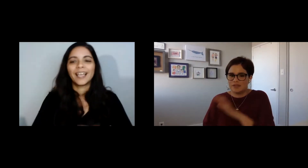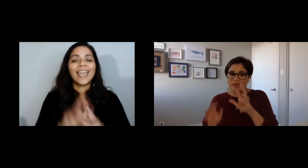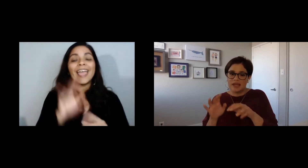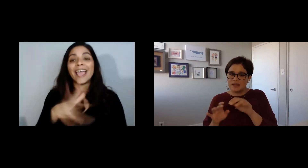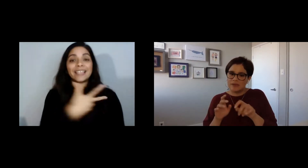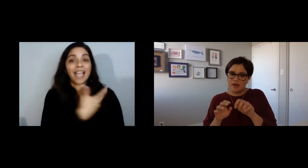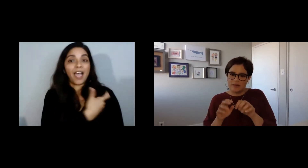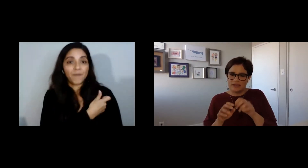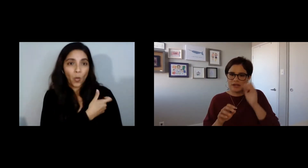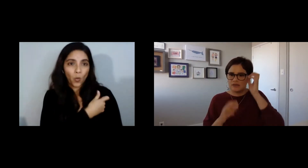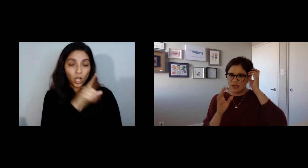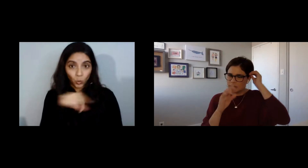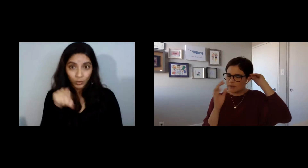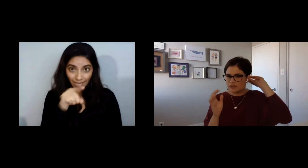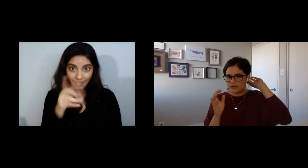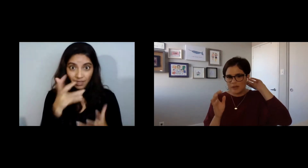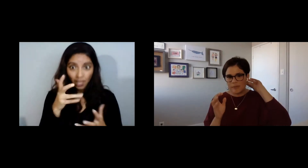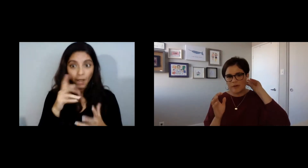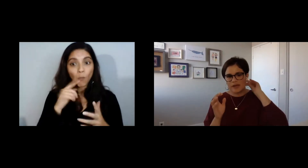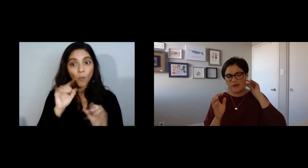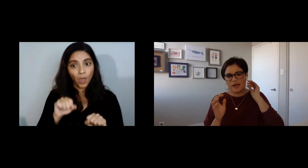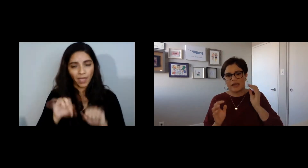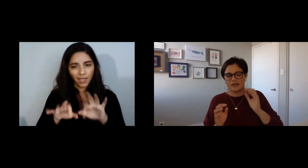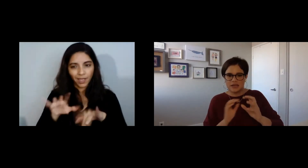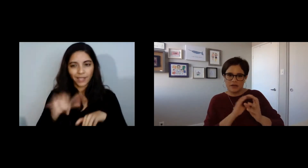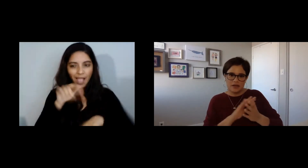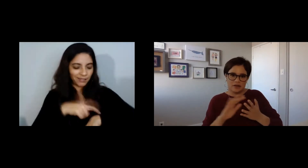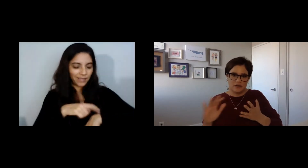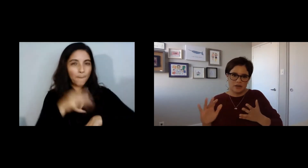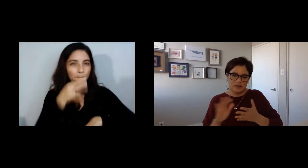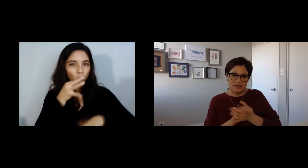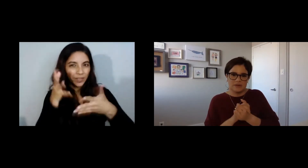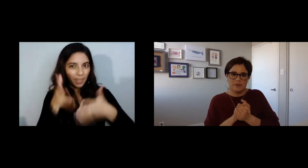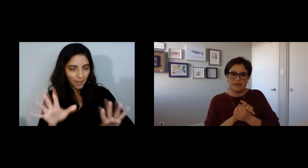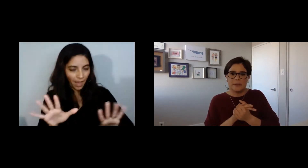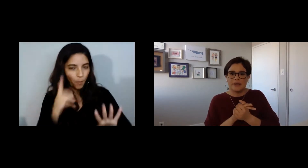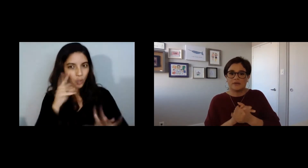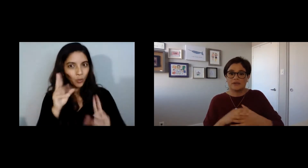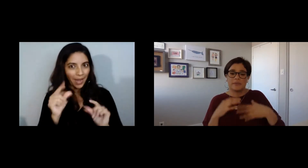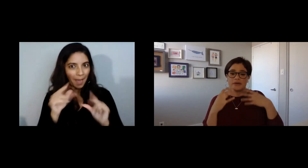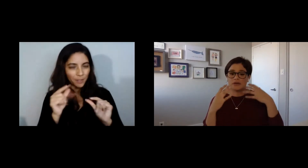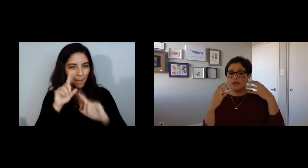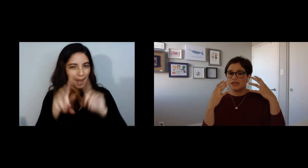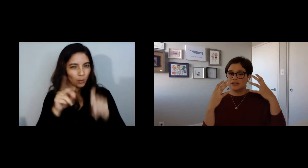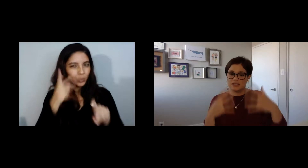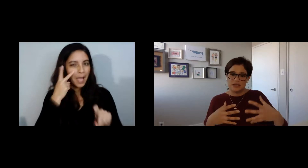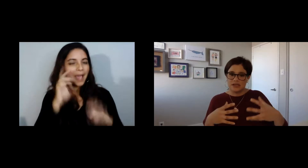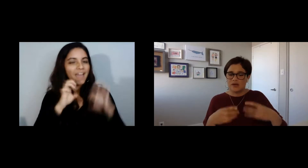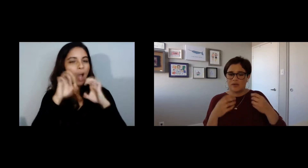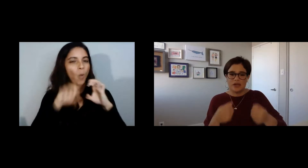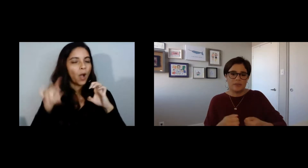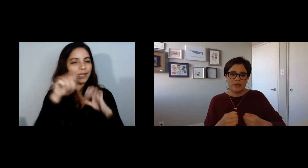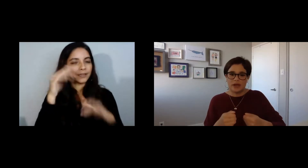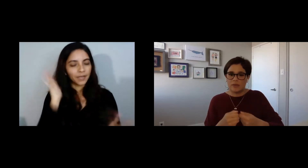si quieren también comentar no tenemos mucho tiempo que nos queda así es que quiero pasar por estas preguntas pero si se